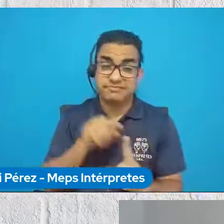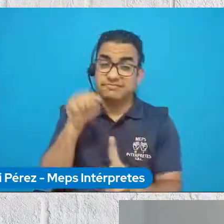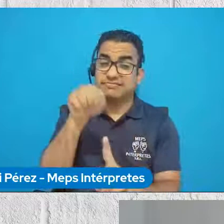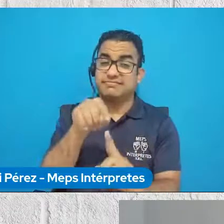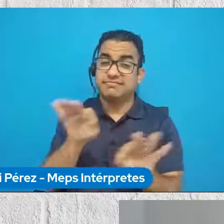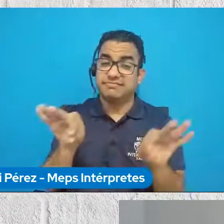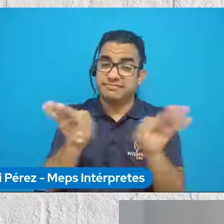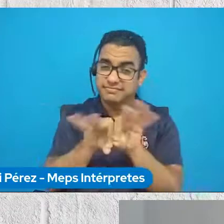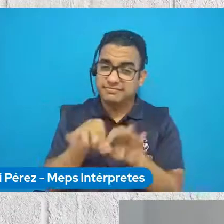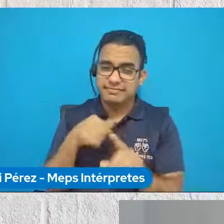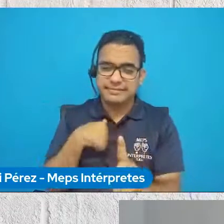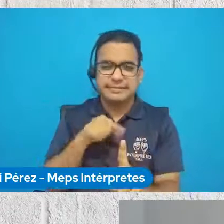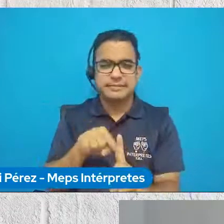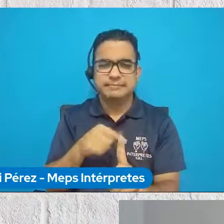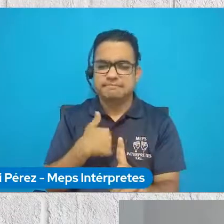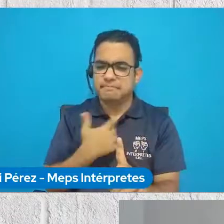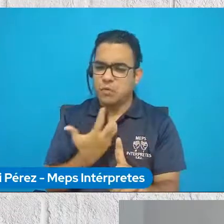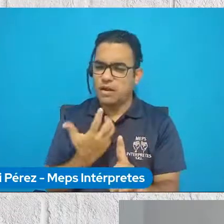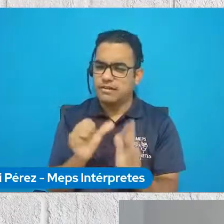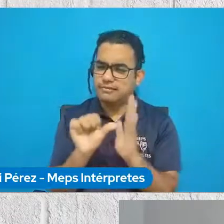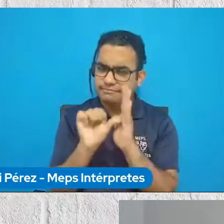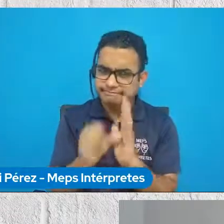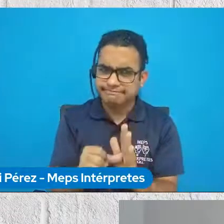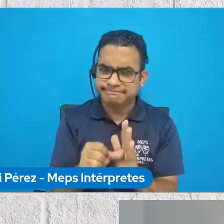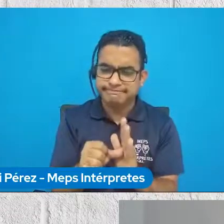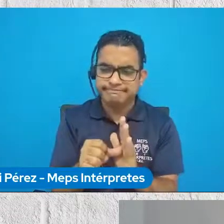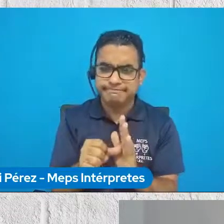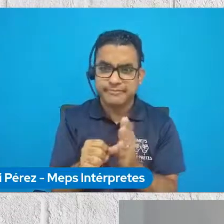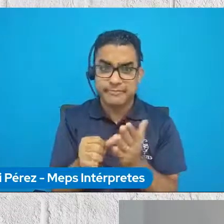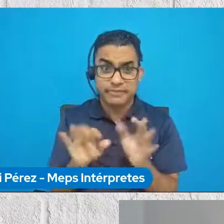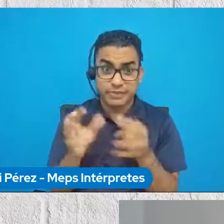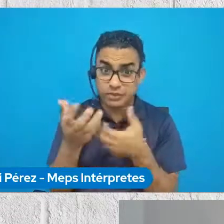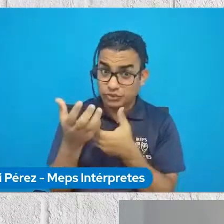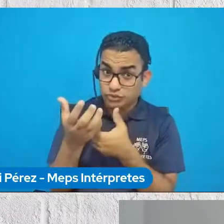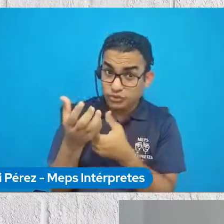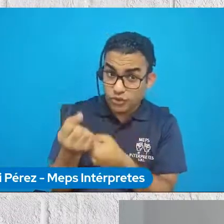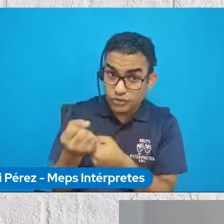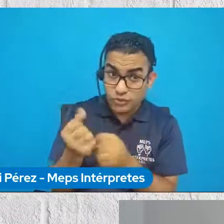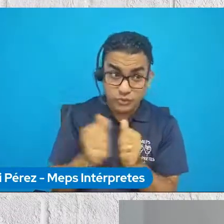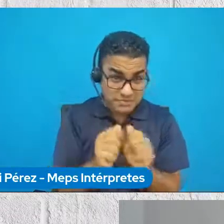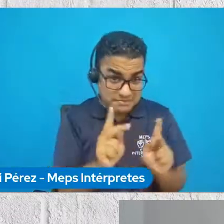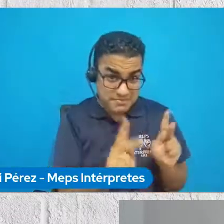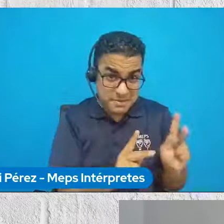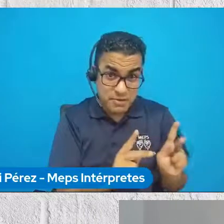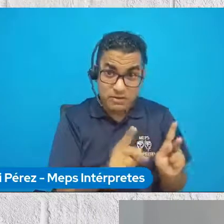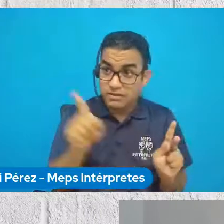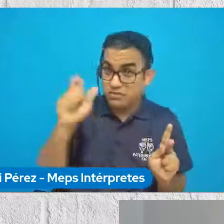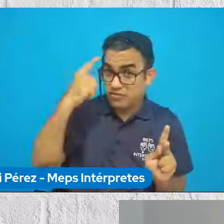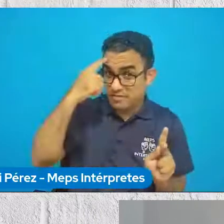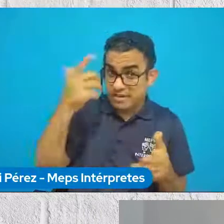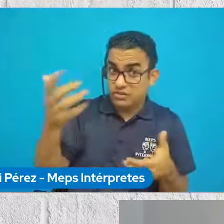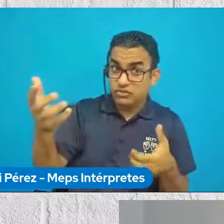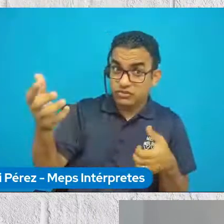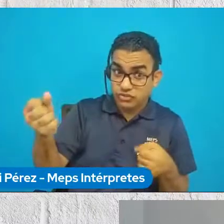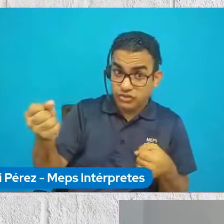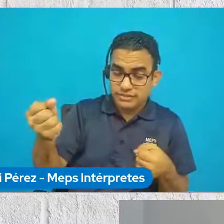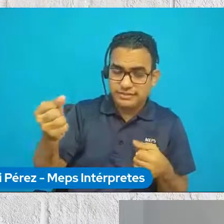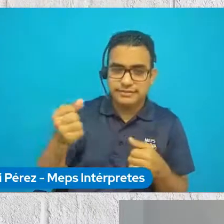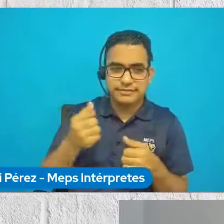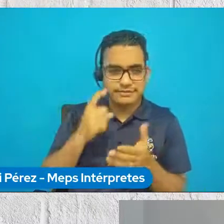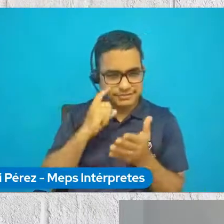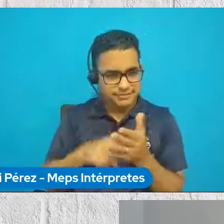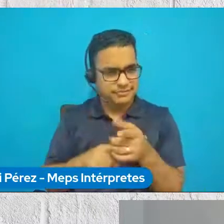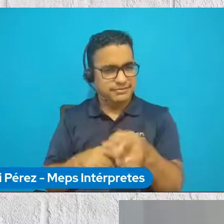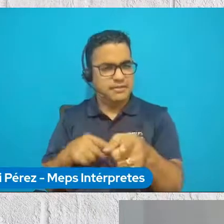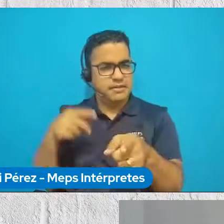importante que me gustaría resaltar, ¿no?, cómo la confianza de las personas, en este caso, en la experiencia de Perú, entiendo,